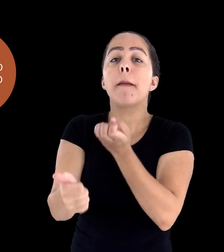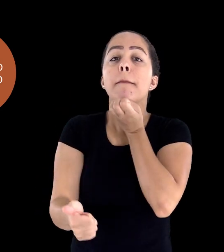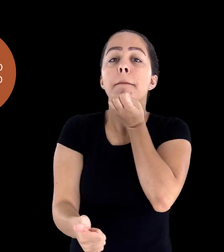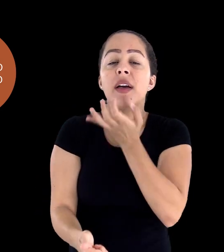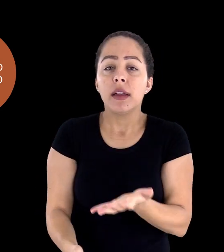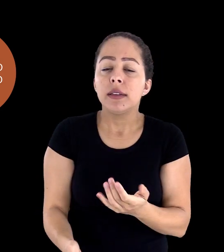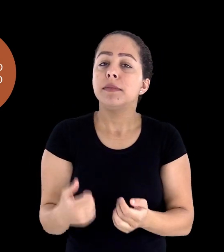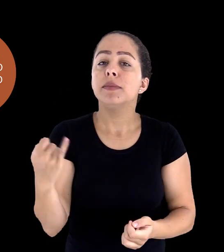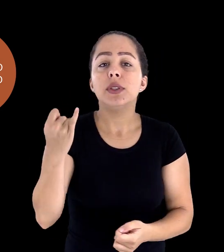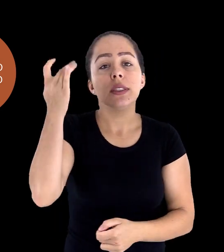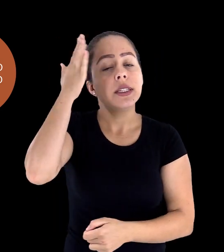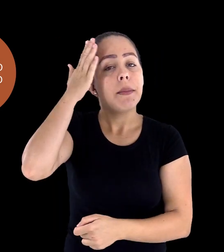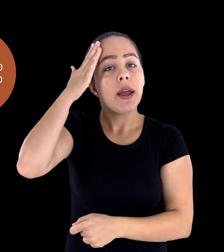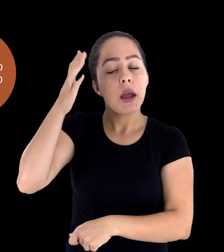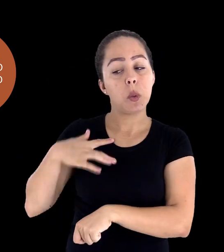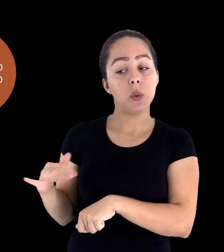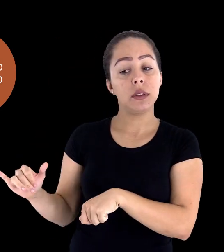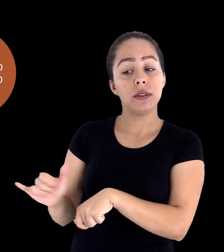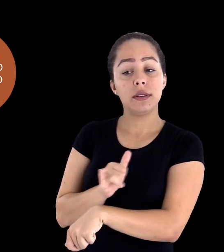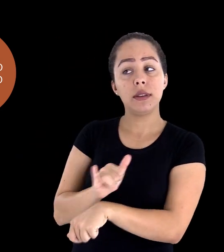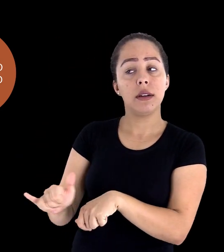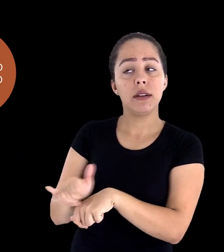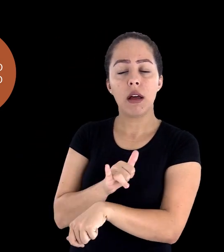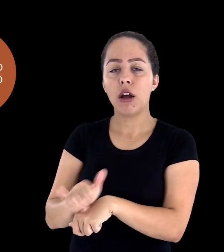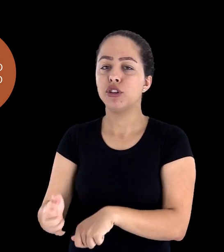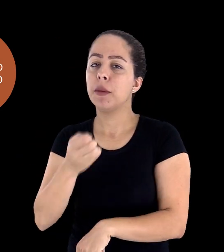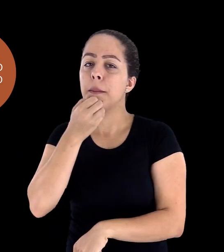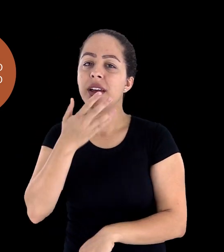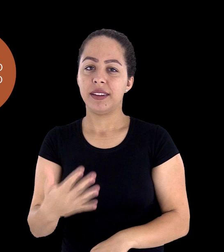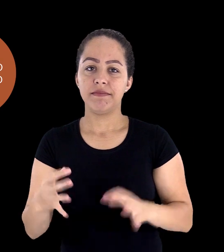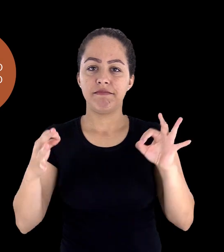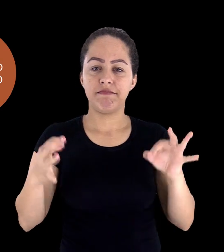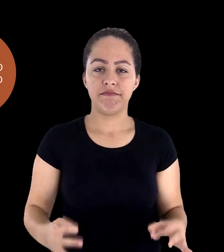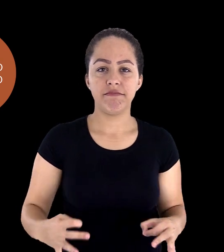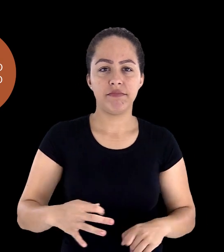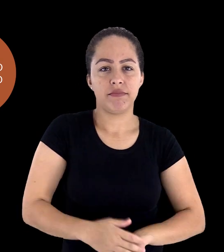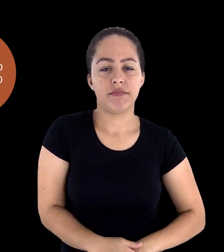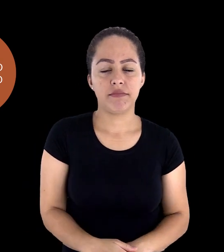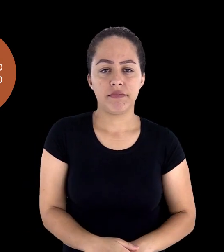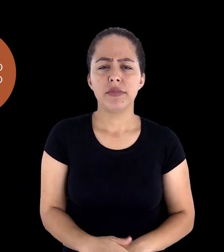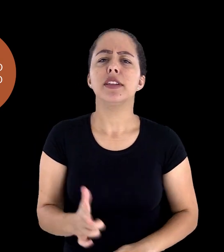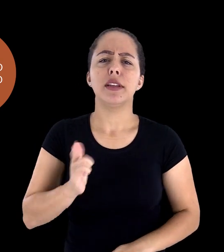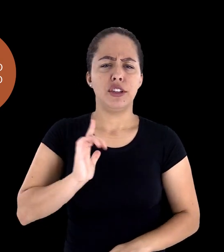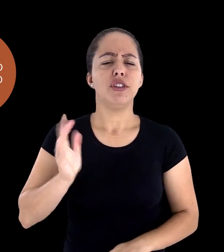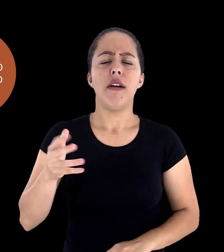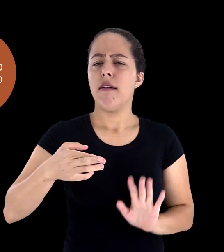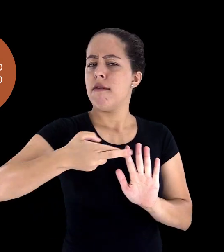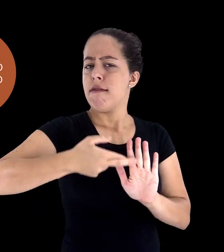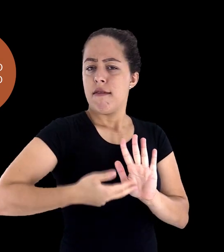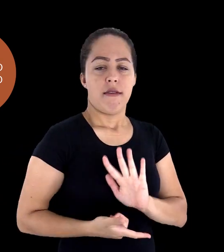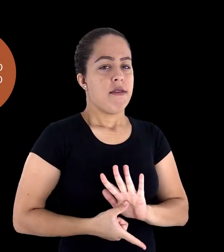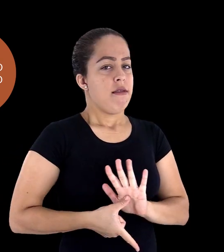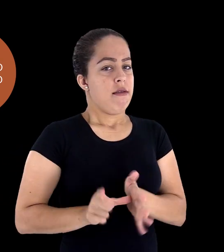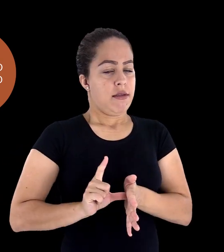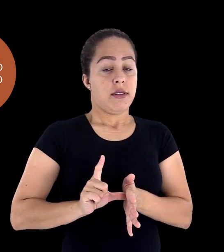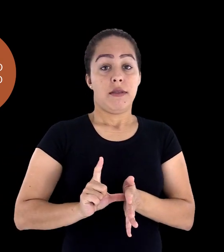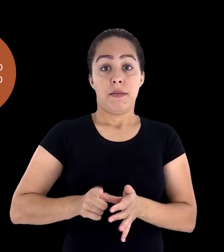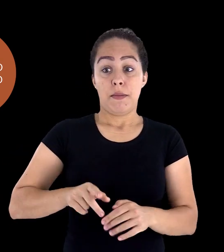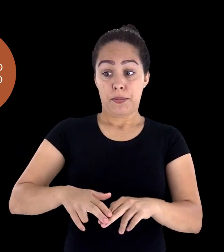utilizar critérios de avaliação de forma adequada. Então, já existe um critério pré-definido e